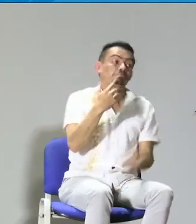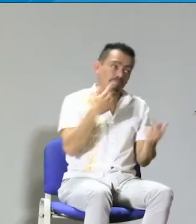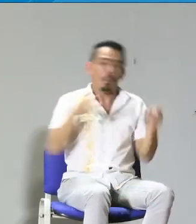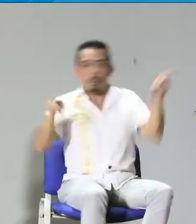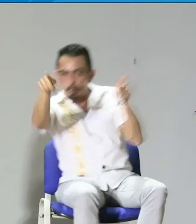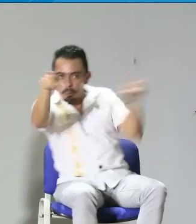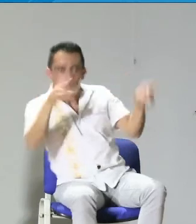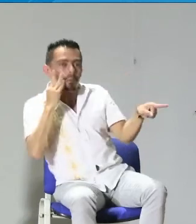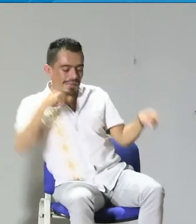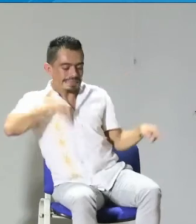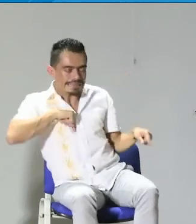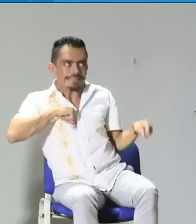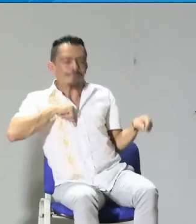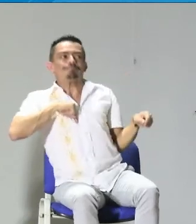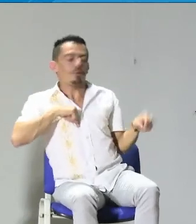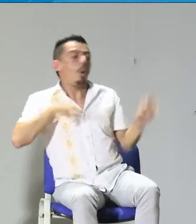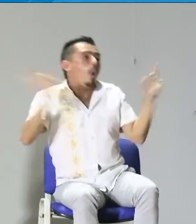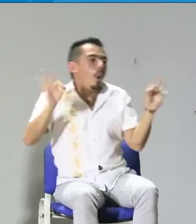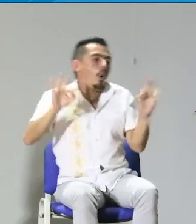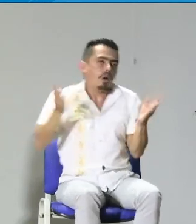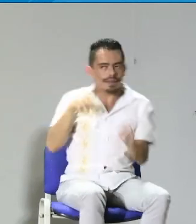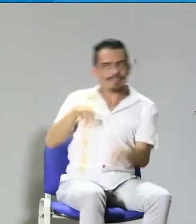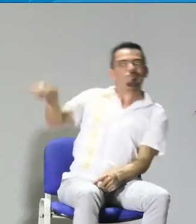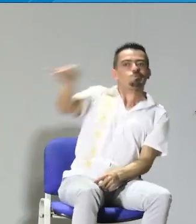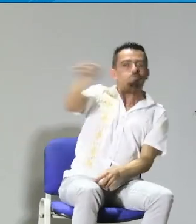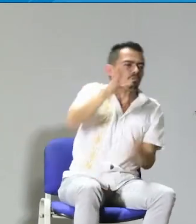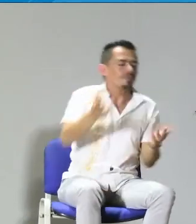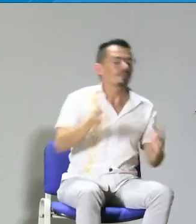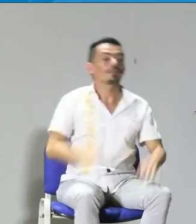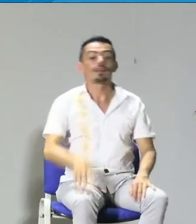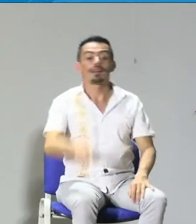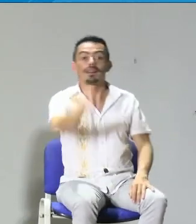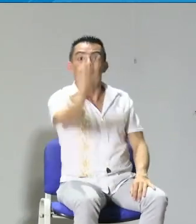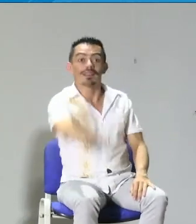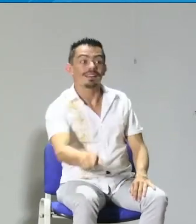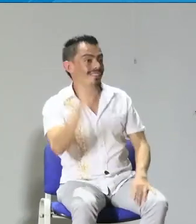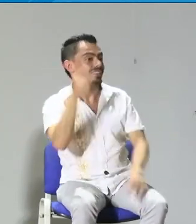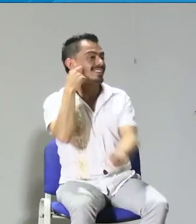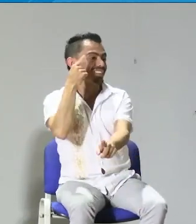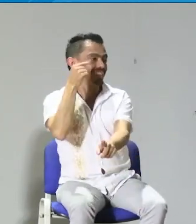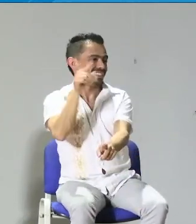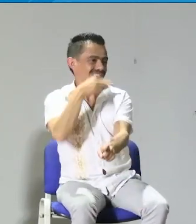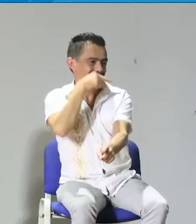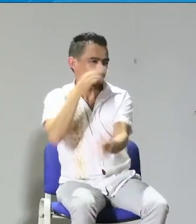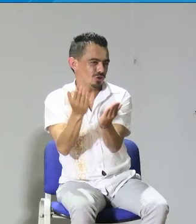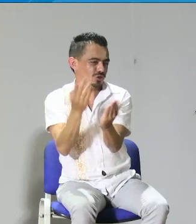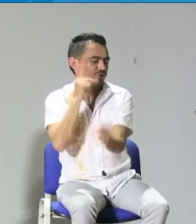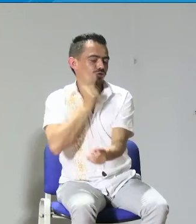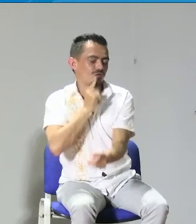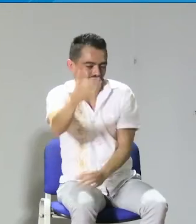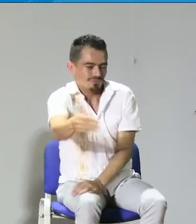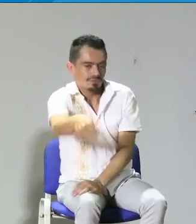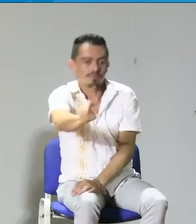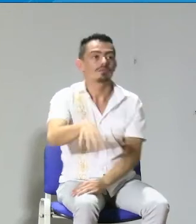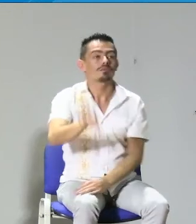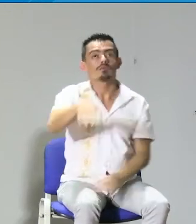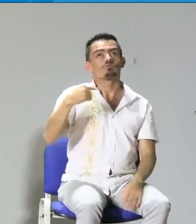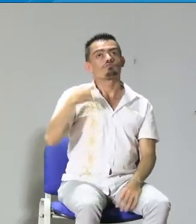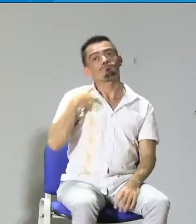pregunta que nos convoca, qué es lo que tenemos que entregarles a ellos. Y cuál es la experiencia como tal, sí, por ejemplo, si hay un